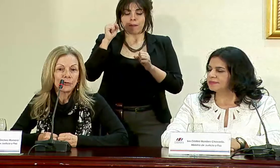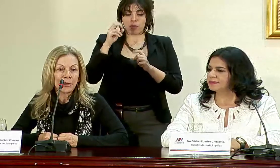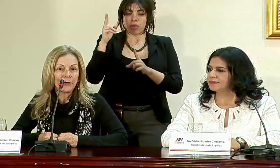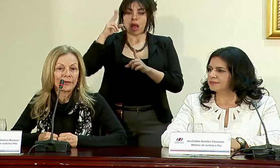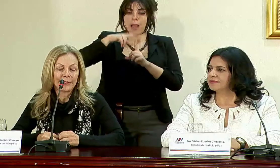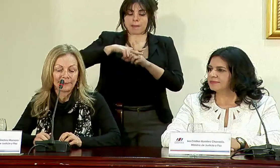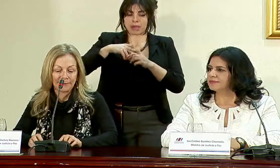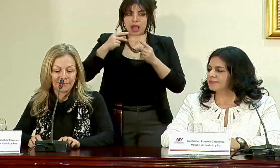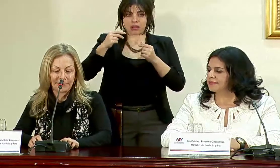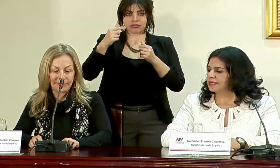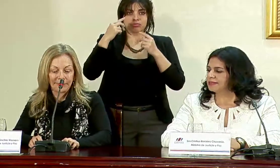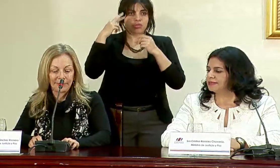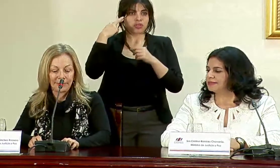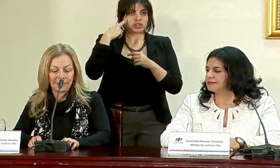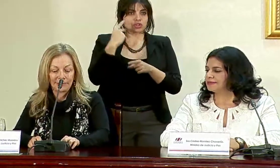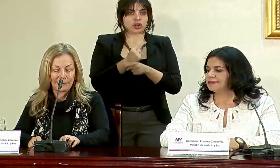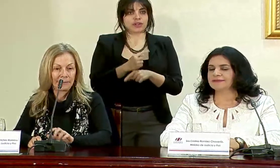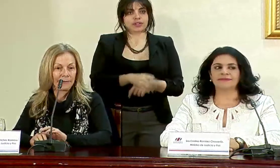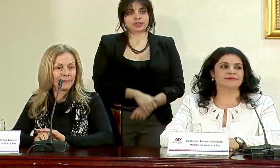razonable